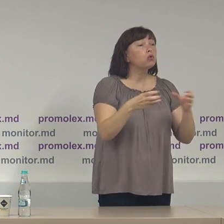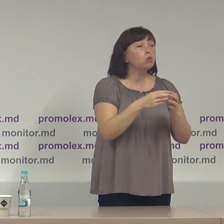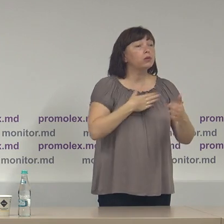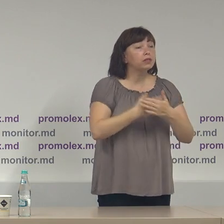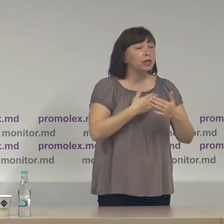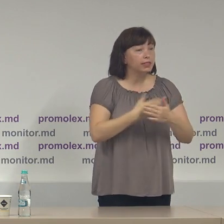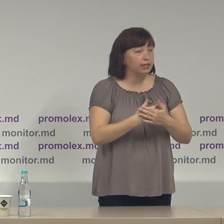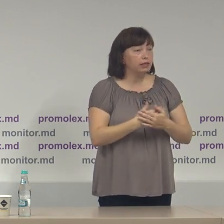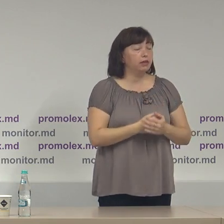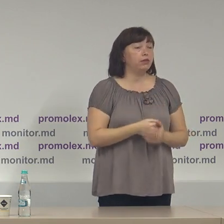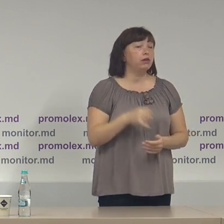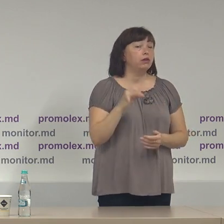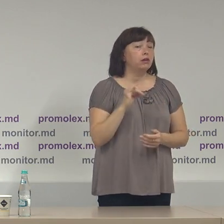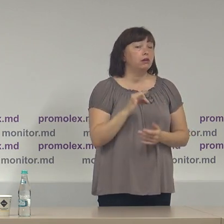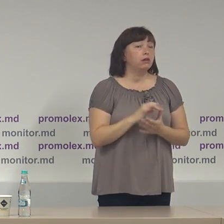inițiativă și-au